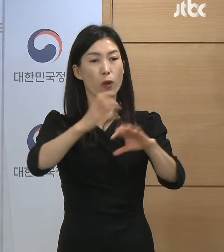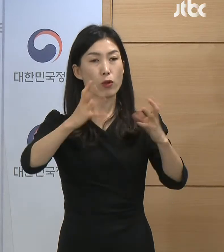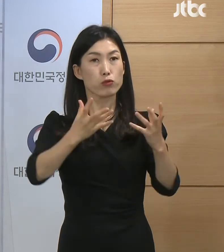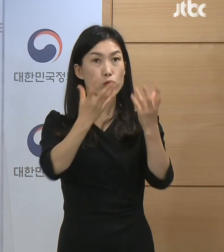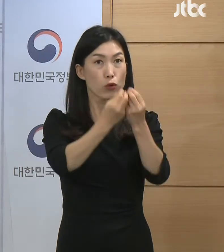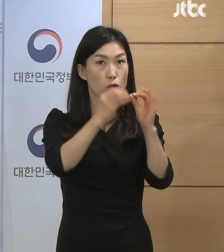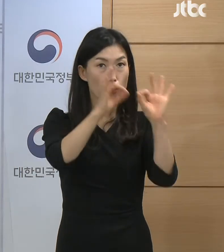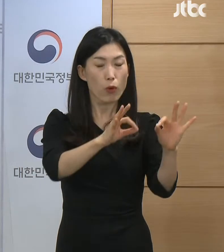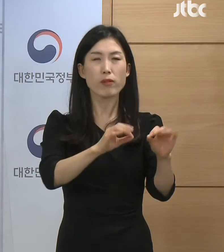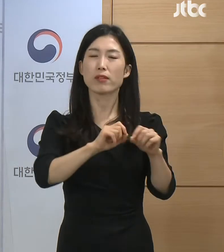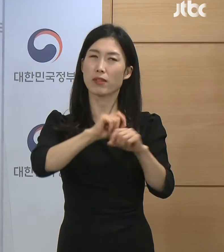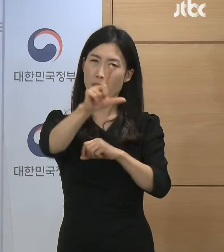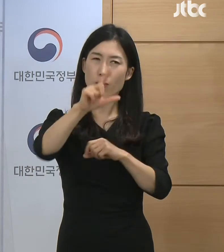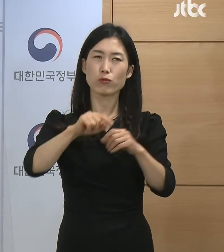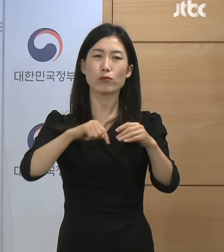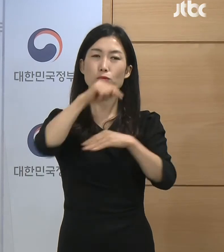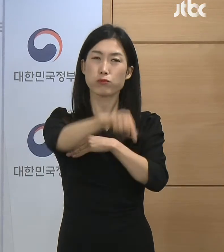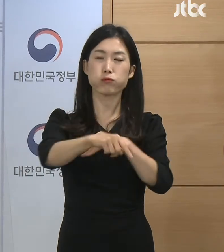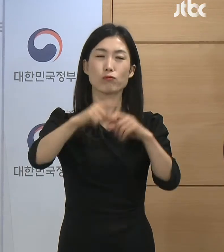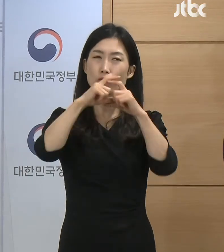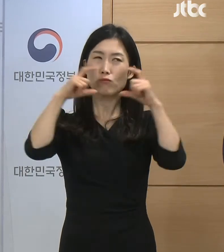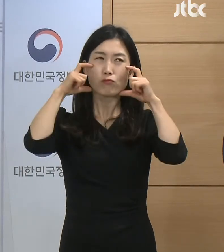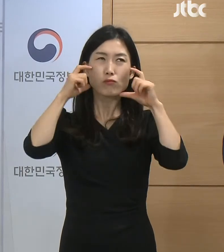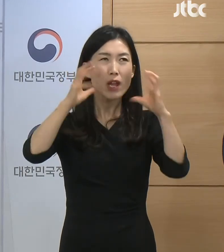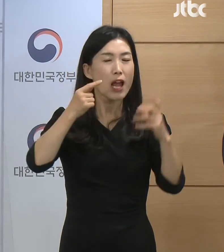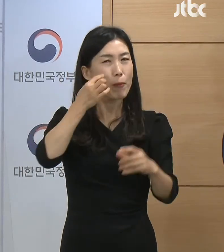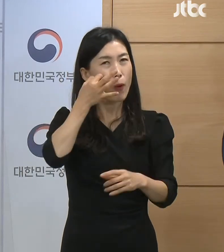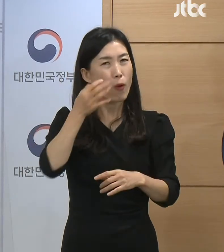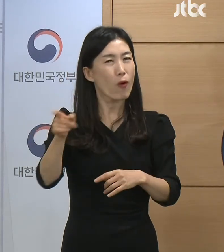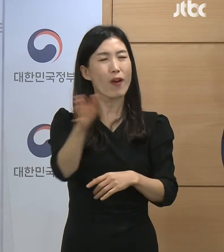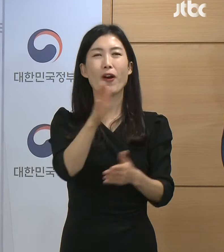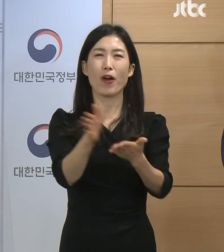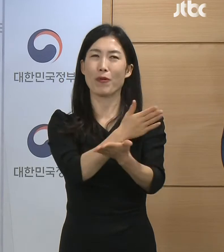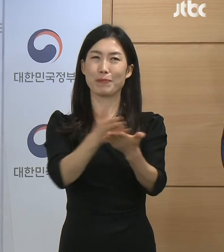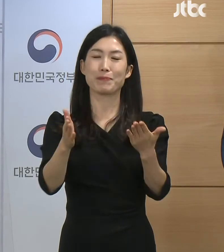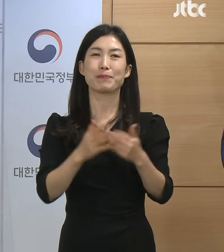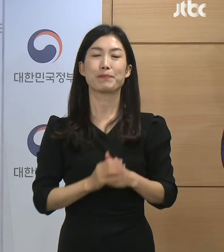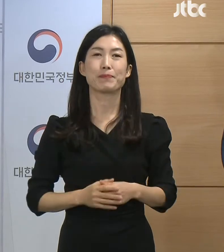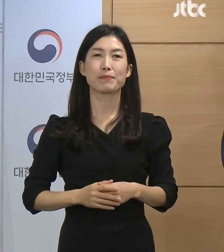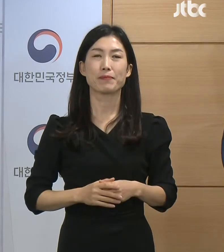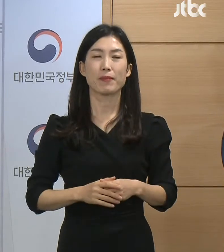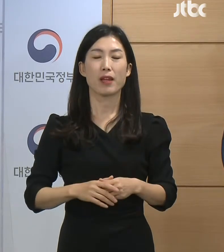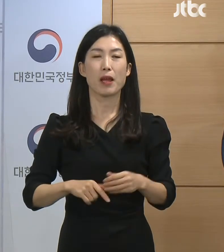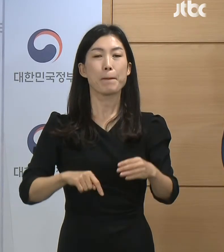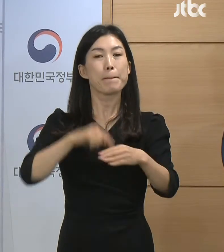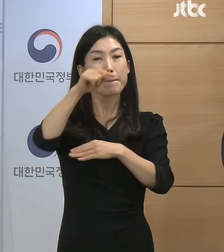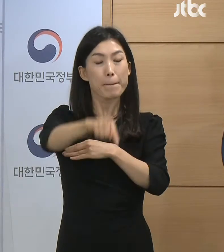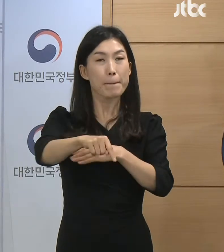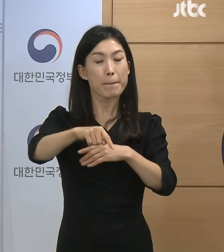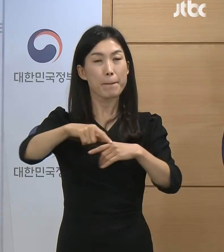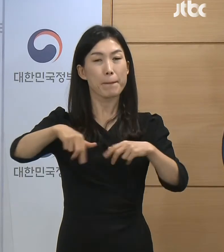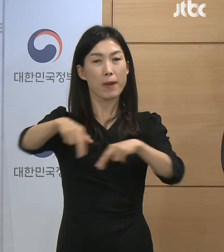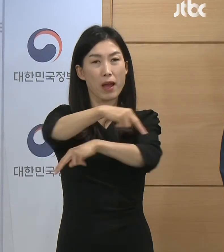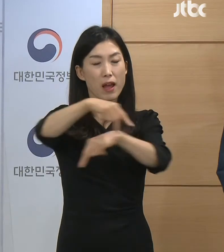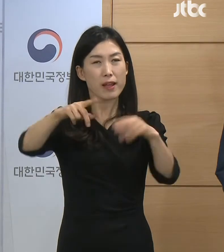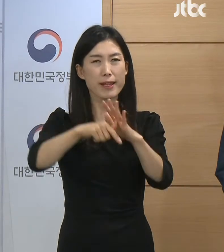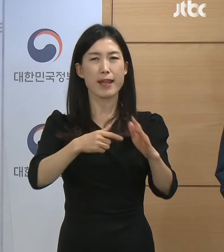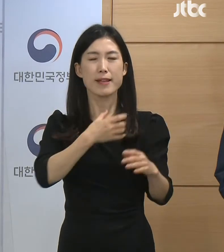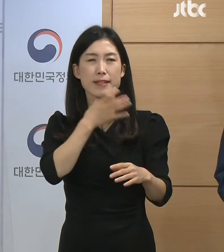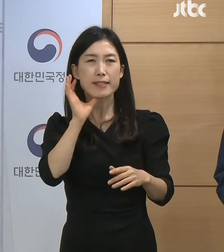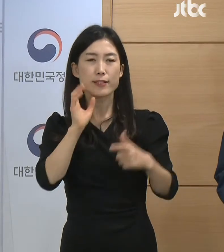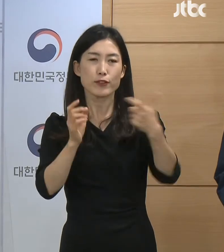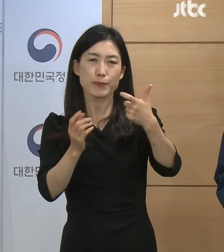장소인 공연이나 스포츠 경기 관람 특성상 감염의 고위험군인 60세 이상